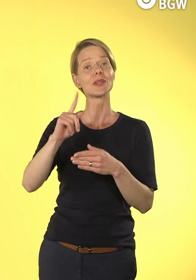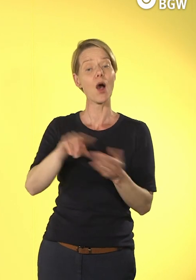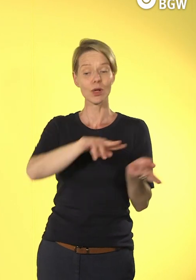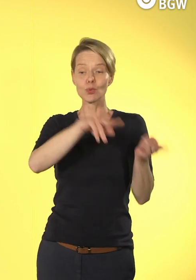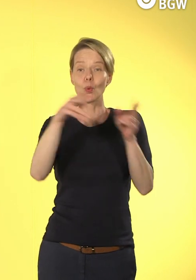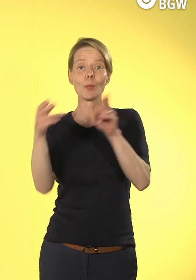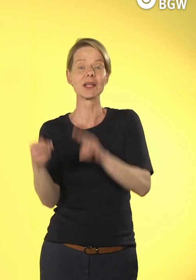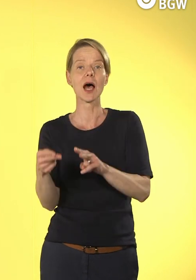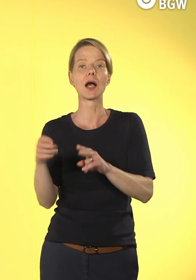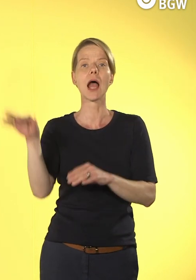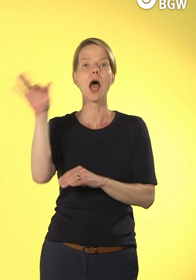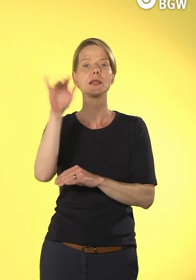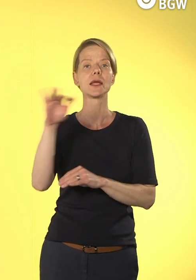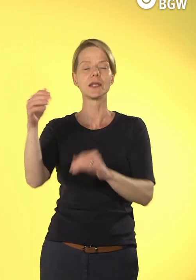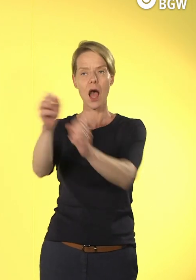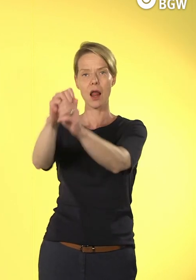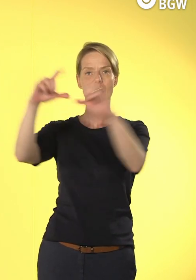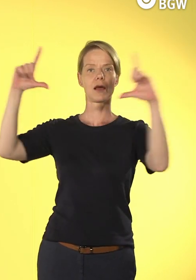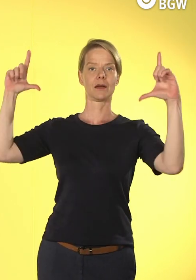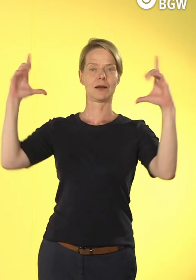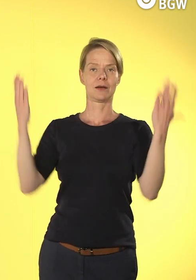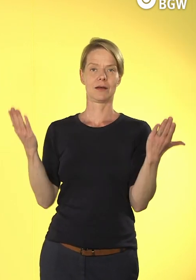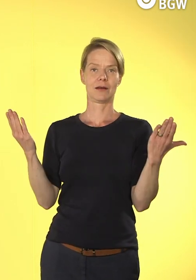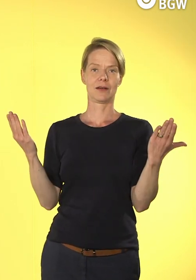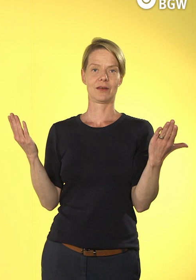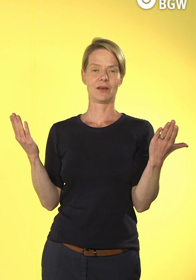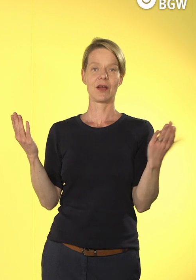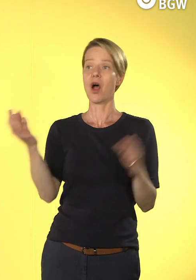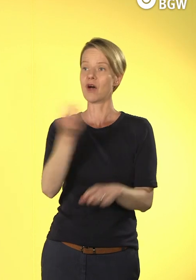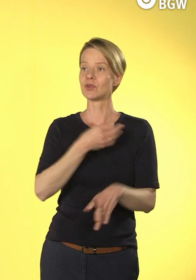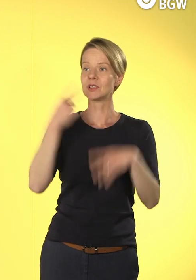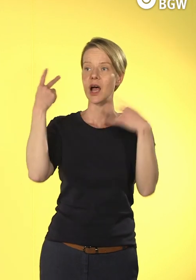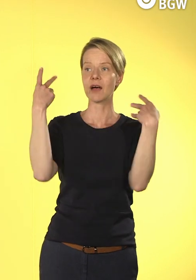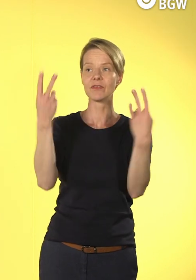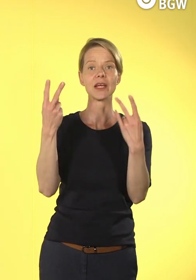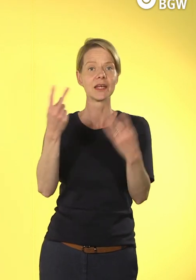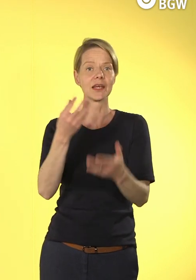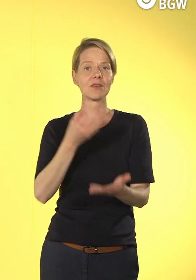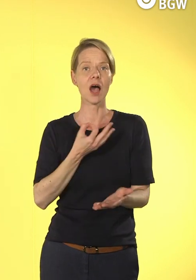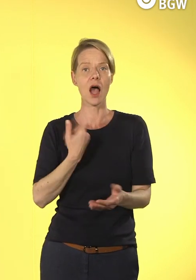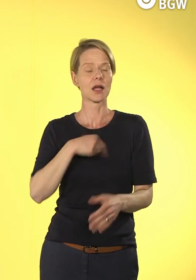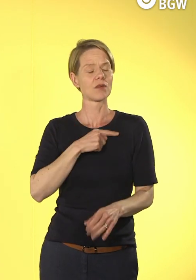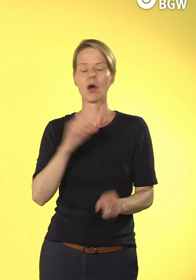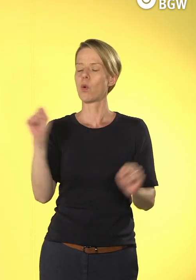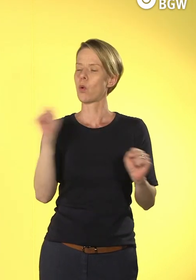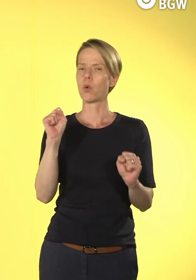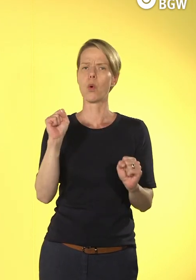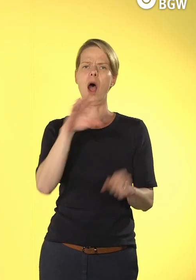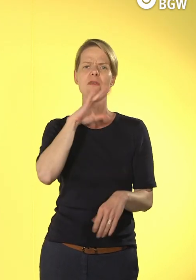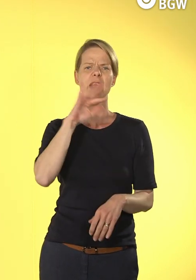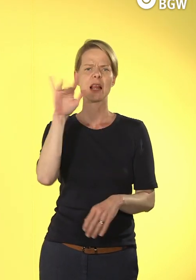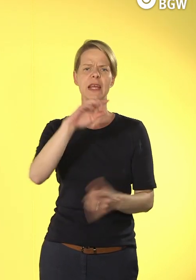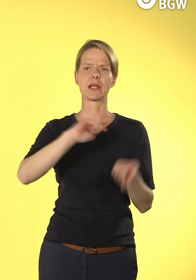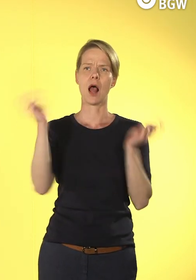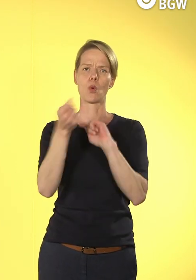digitale Leitbilder. Für uns ist das ja eine sehr wichtige Frage. Wir können ja sehr viel digitalisieren. Das kennen Sie aus den Medien, was nicht